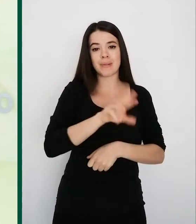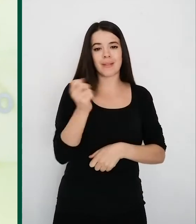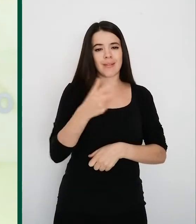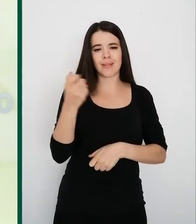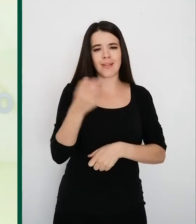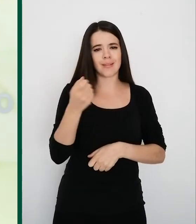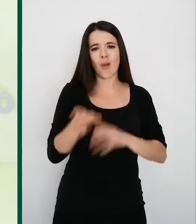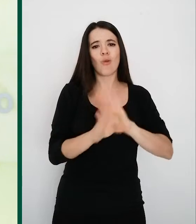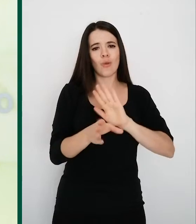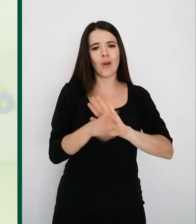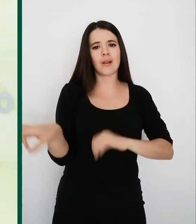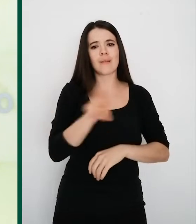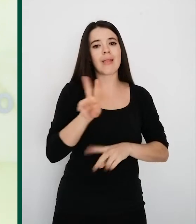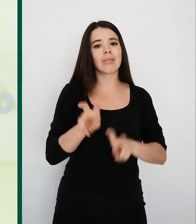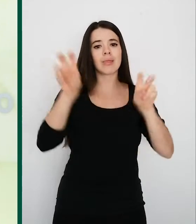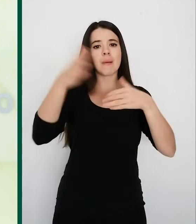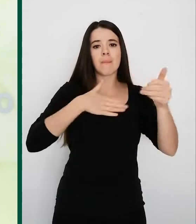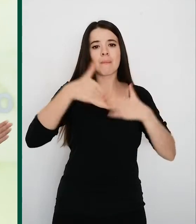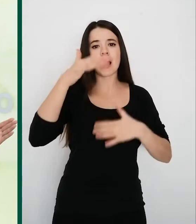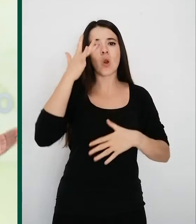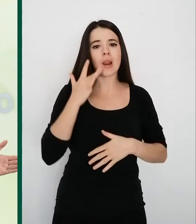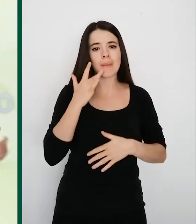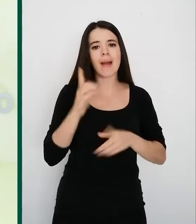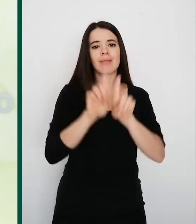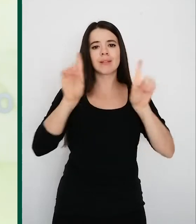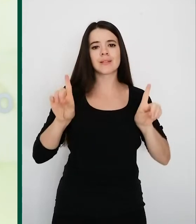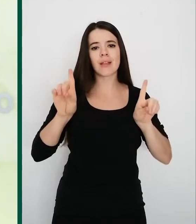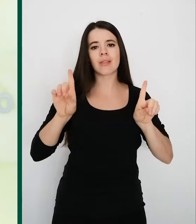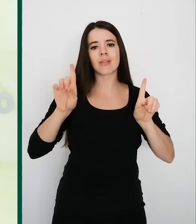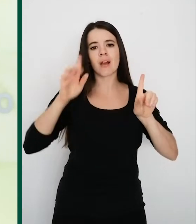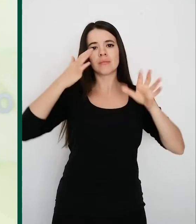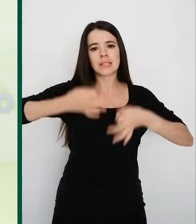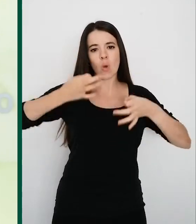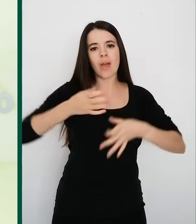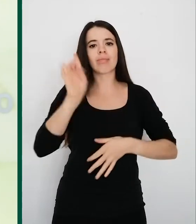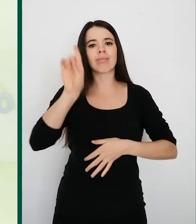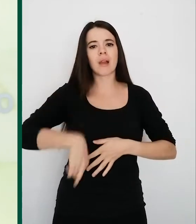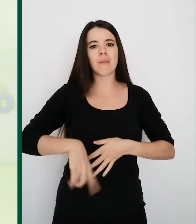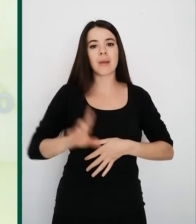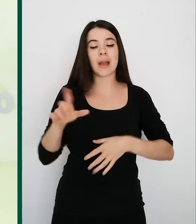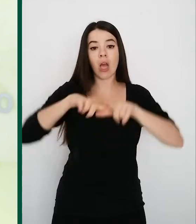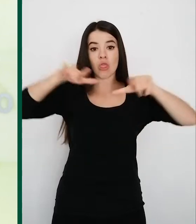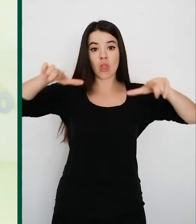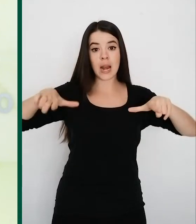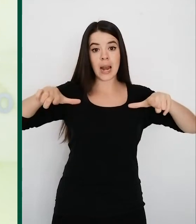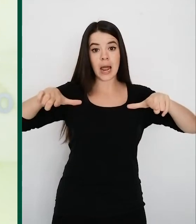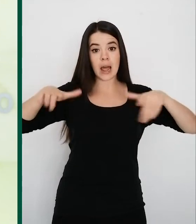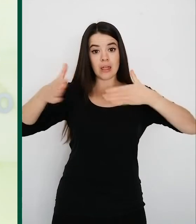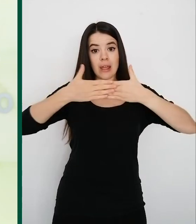y no nos cansaremos de repetir el lavado de manos, la distancia, la aireación de los locales donde estemos, la